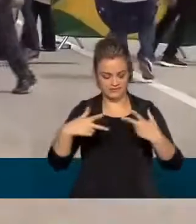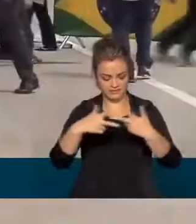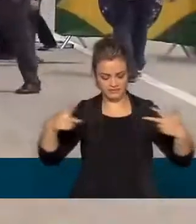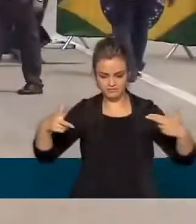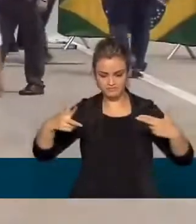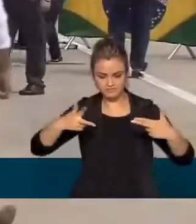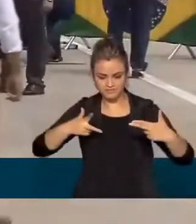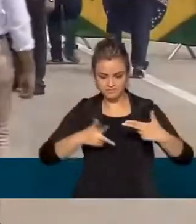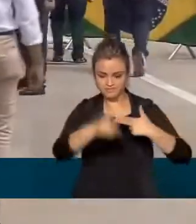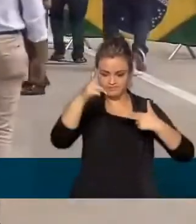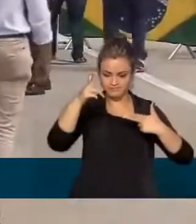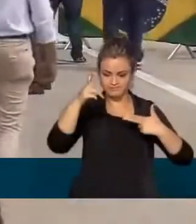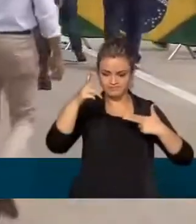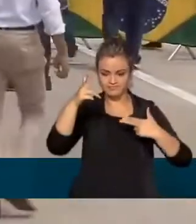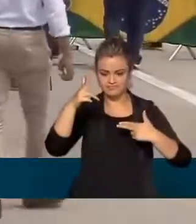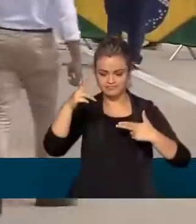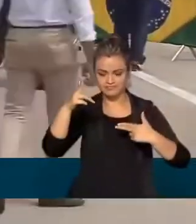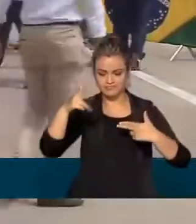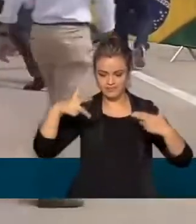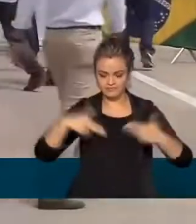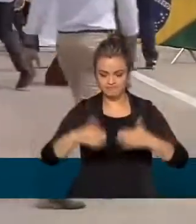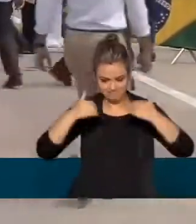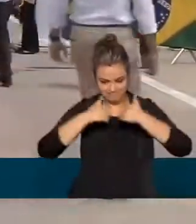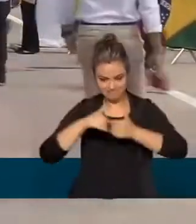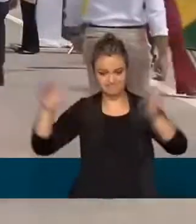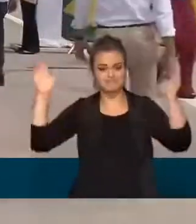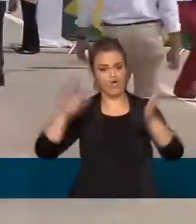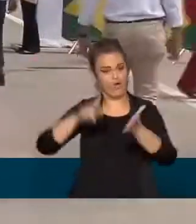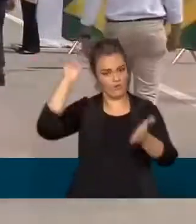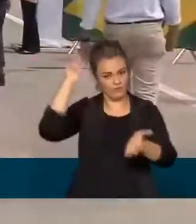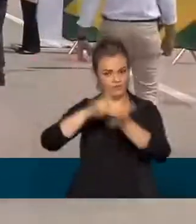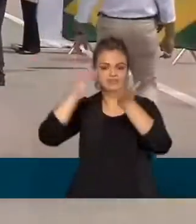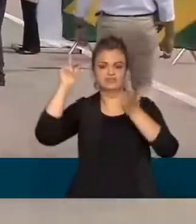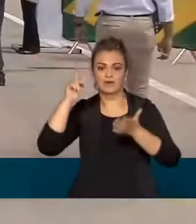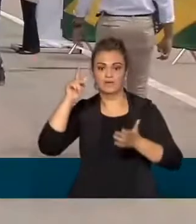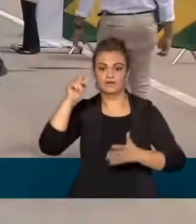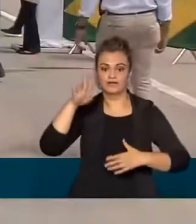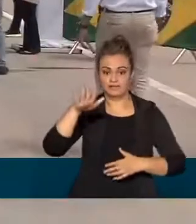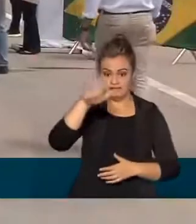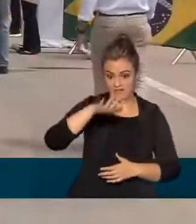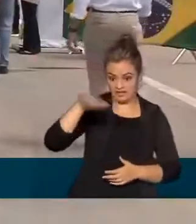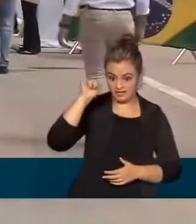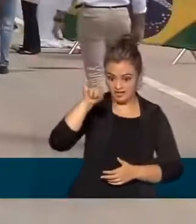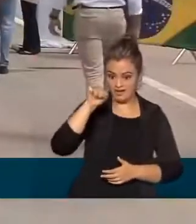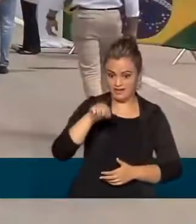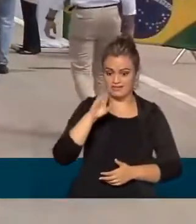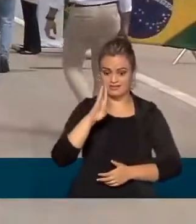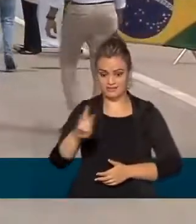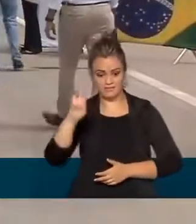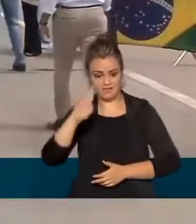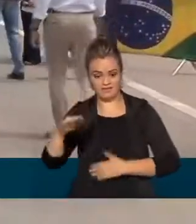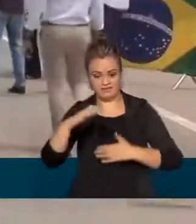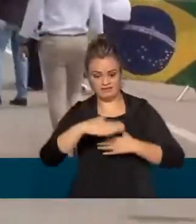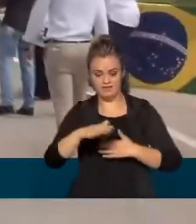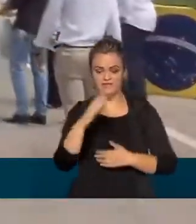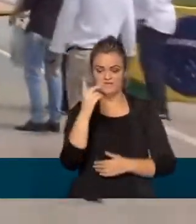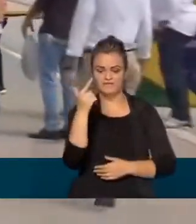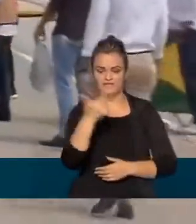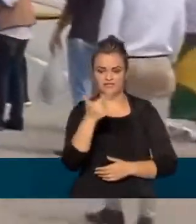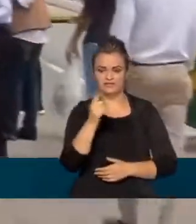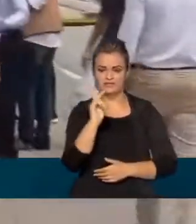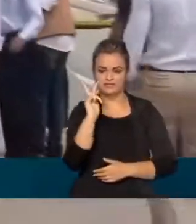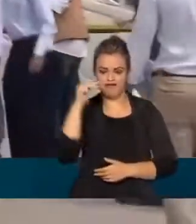fazer o desenlace a inauguração oficial dessa BR desse trecho de 22